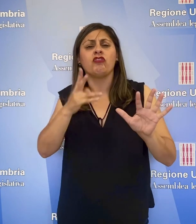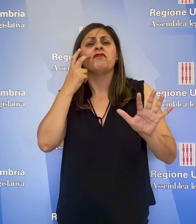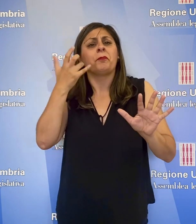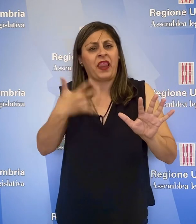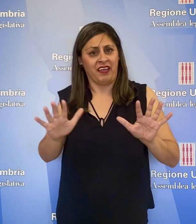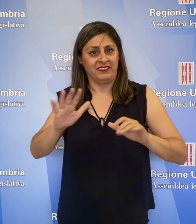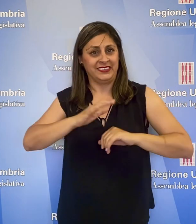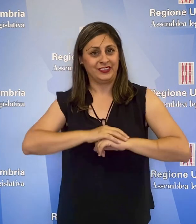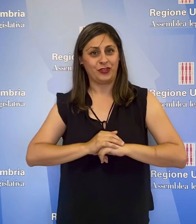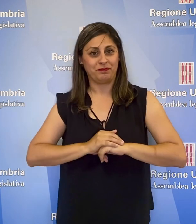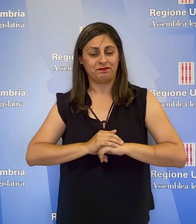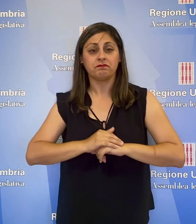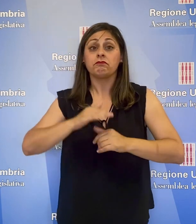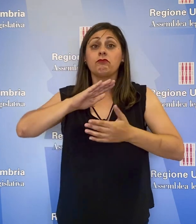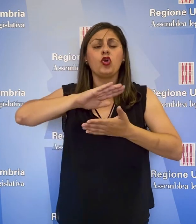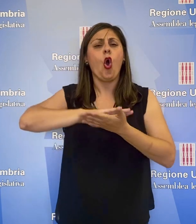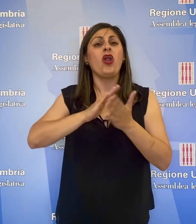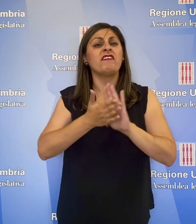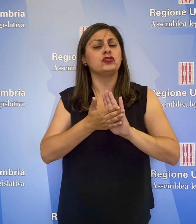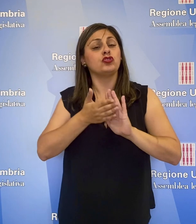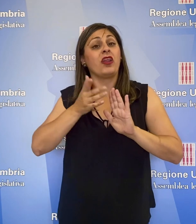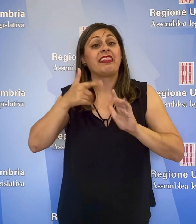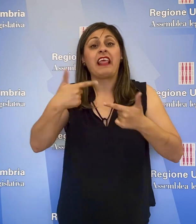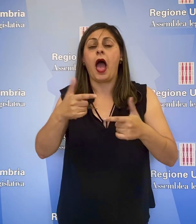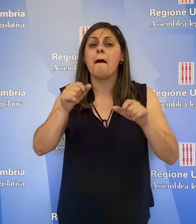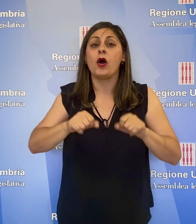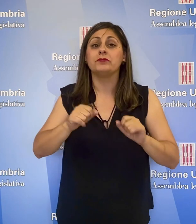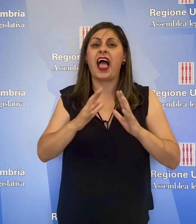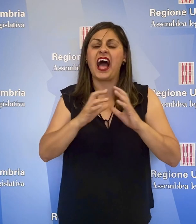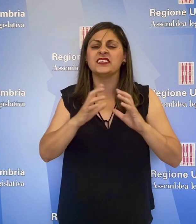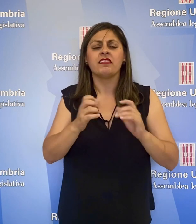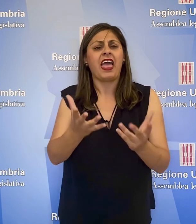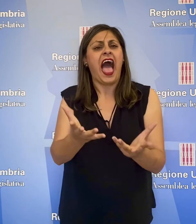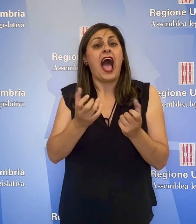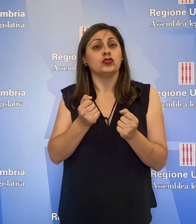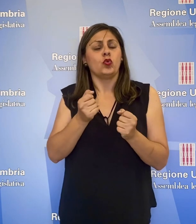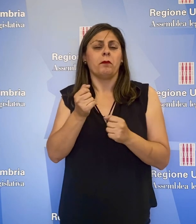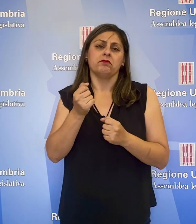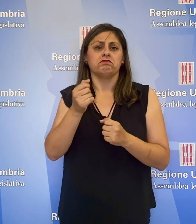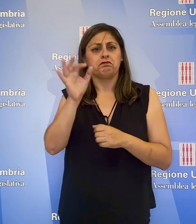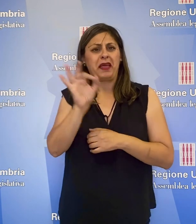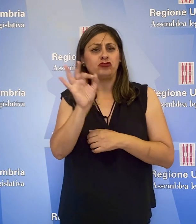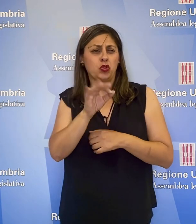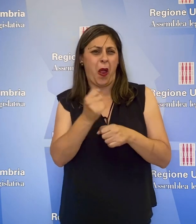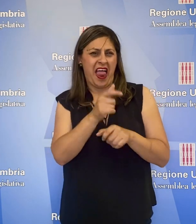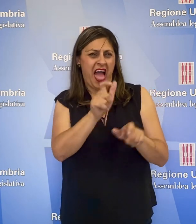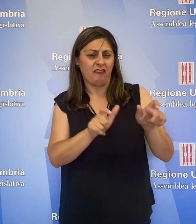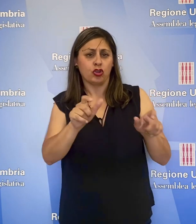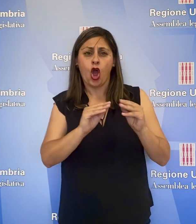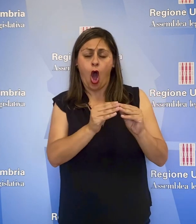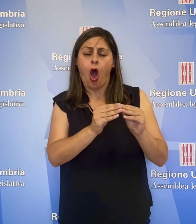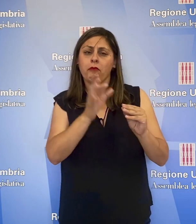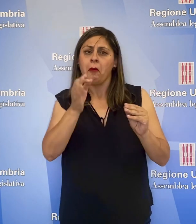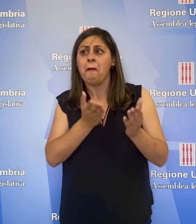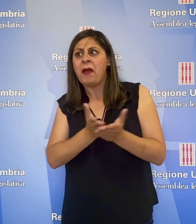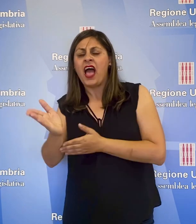del 99. Una convenzione permetterà alle aziende di assumere una percentuale di quei lavoratori attraverso le